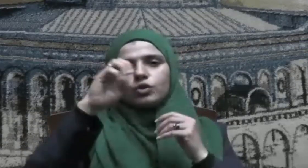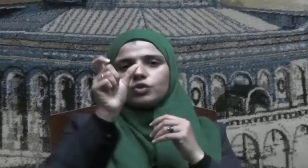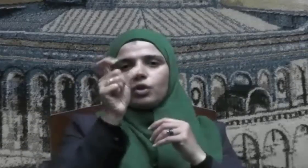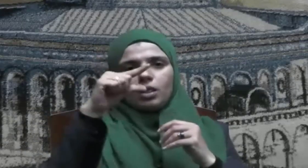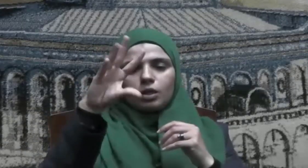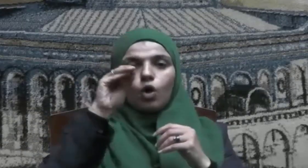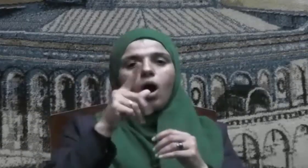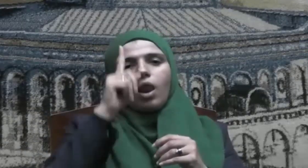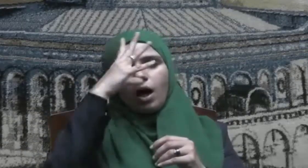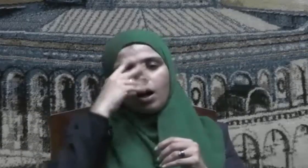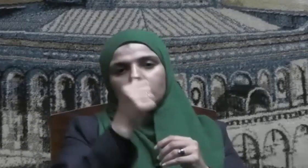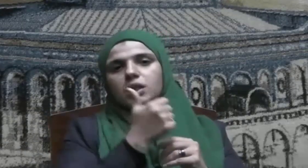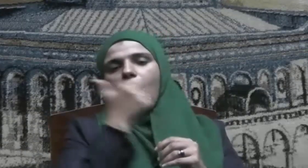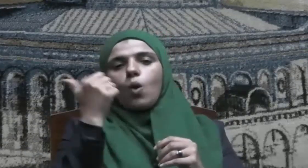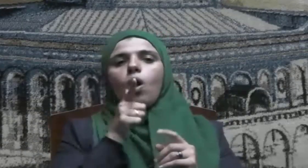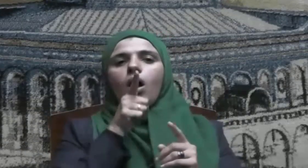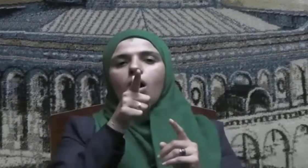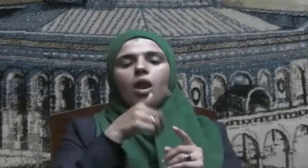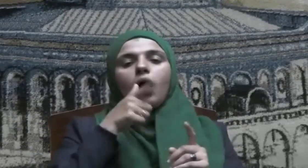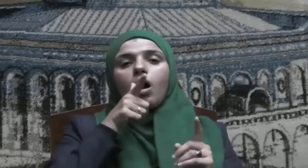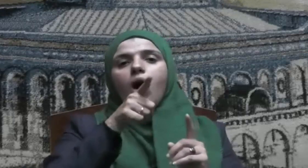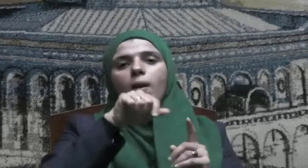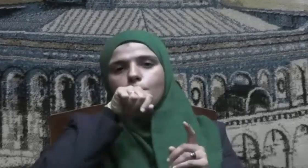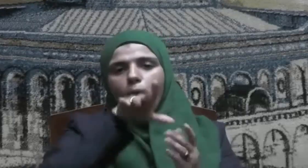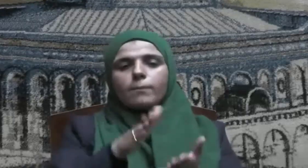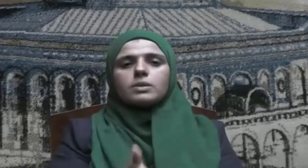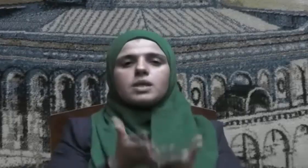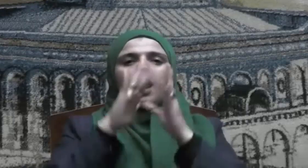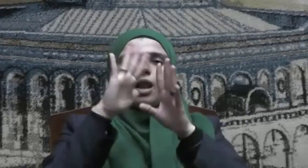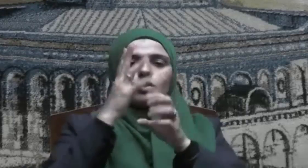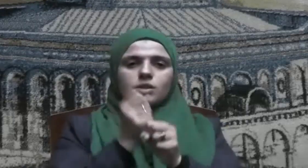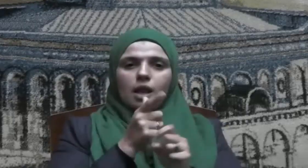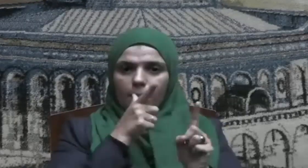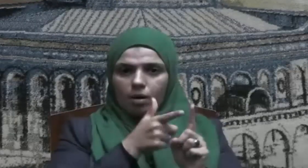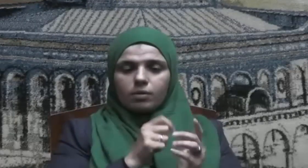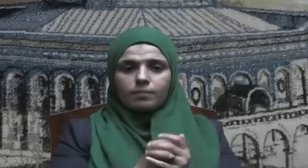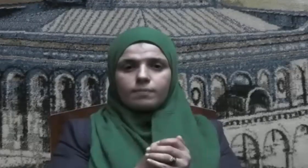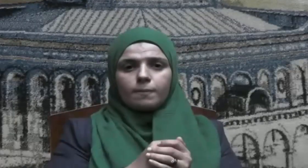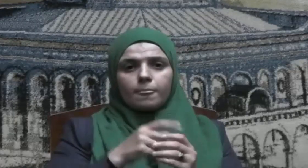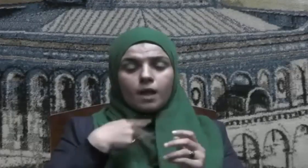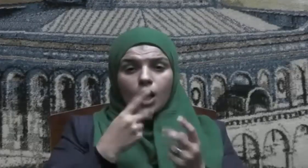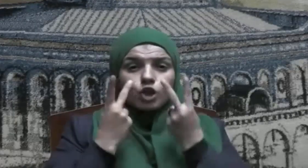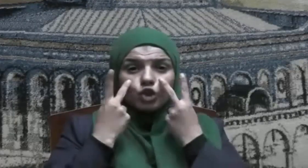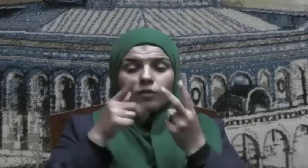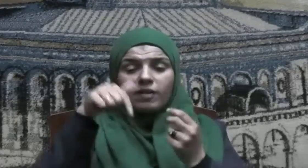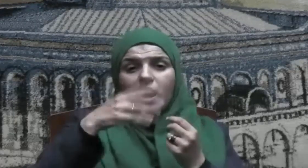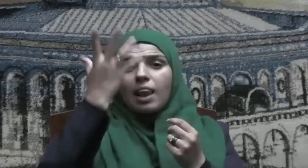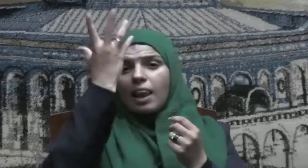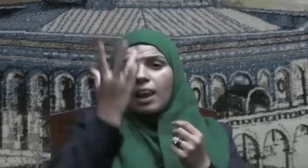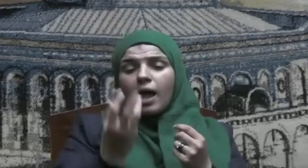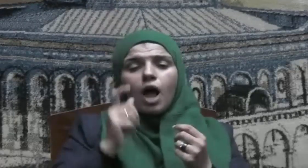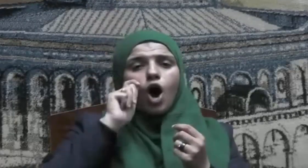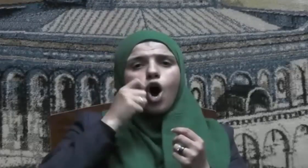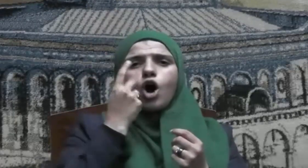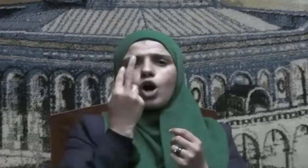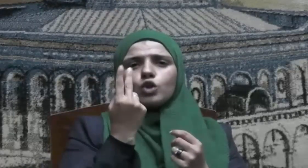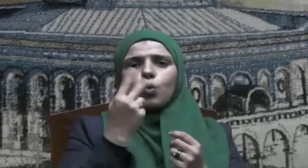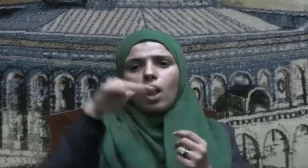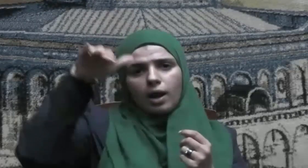تعالى عنه قال قال رسول الله صلى الله عليه وسلم وأيضي الليلة الرجلين أتياني